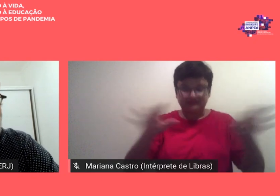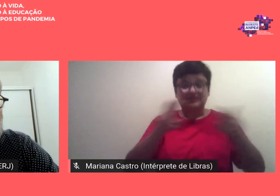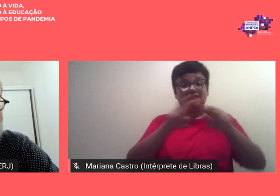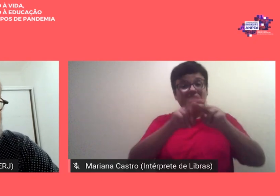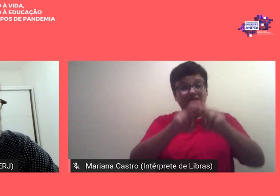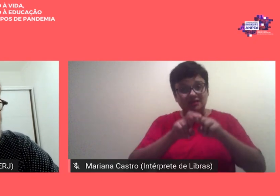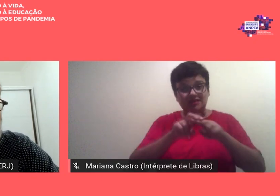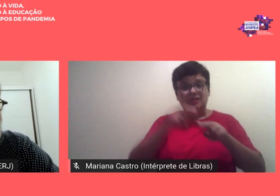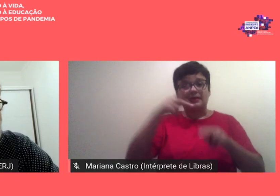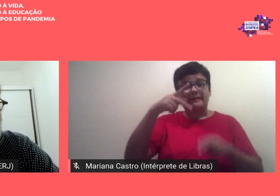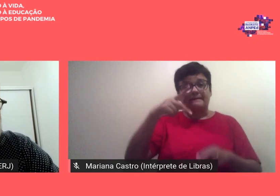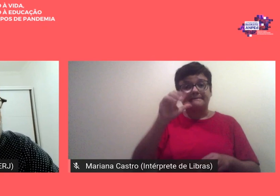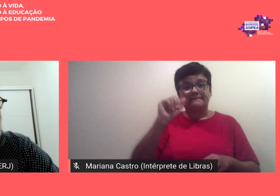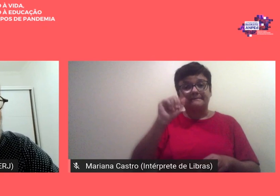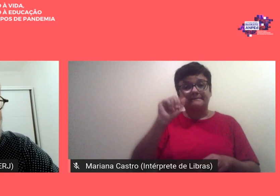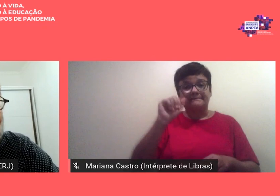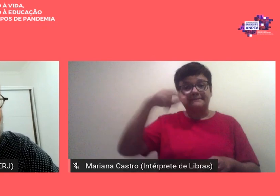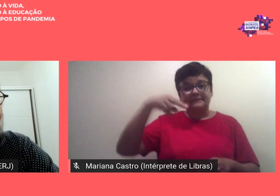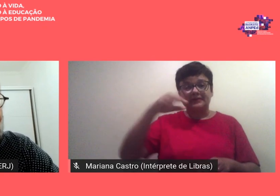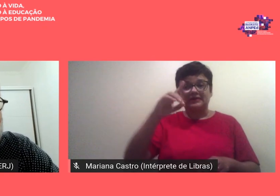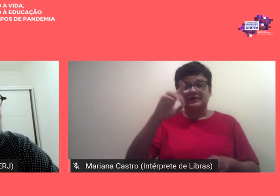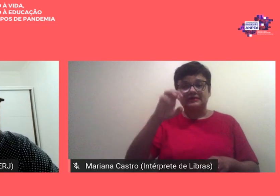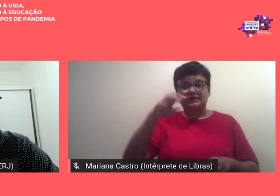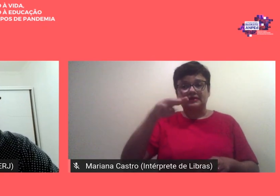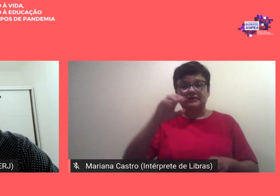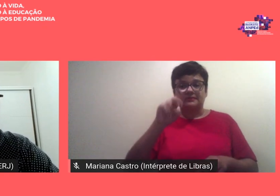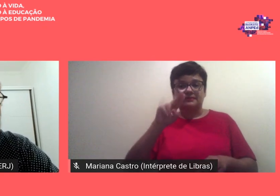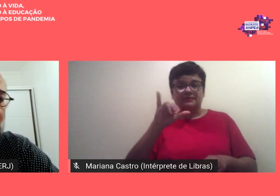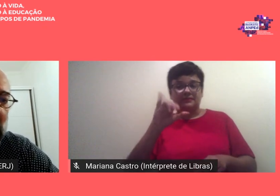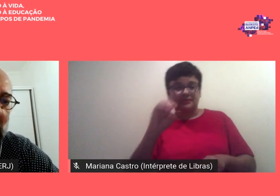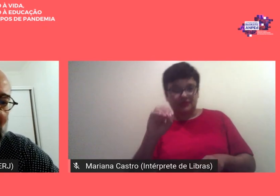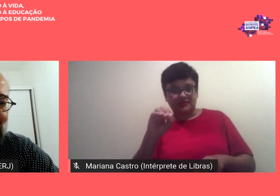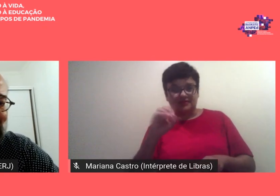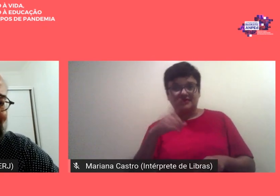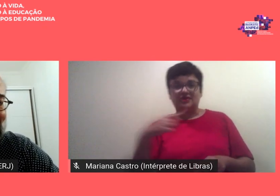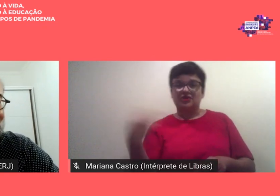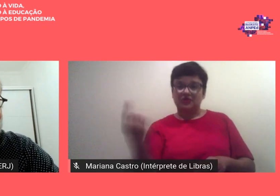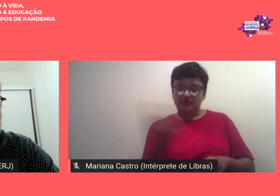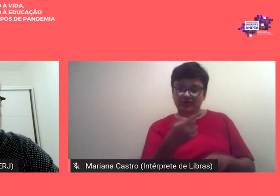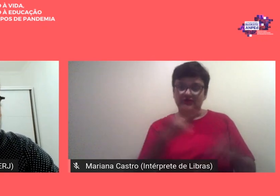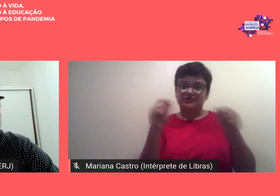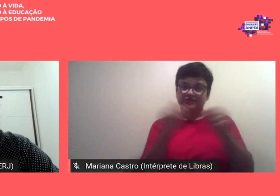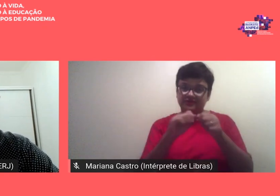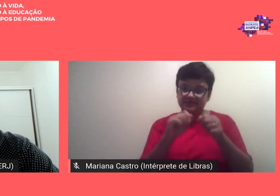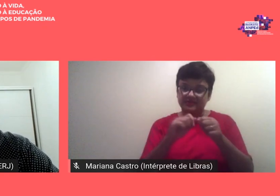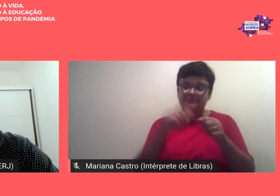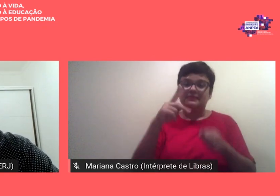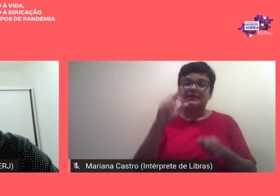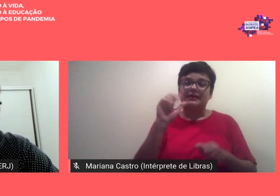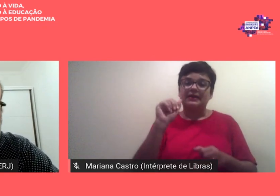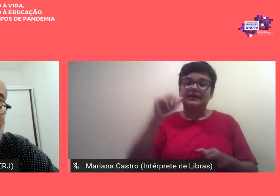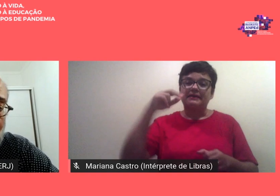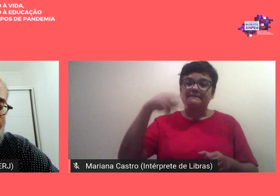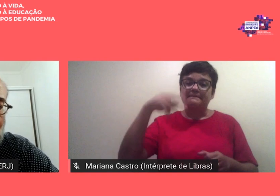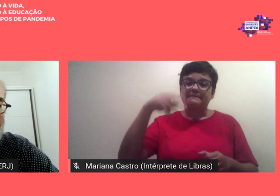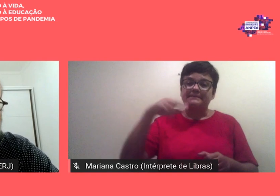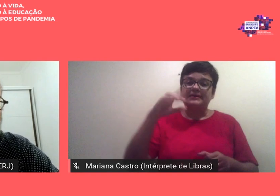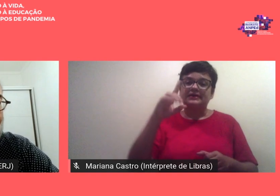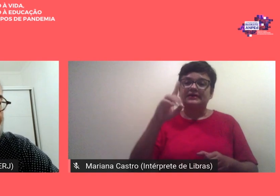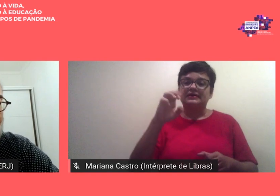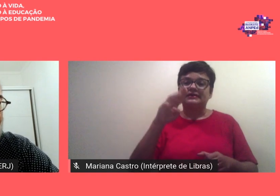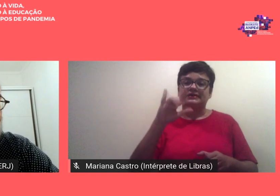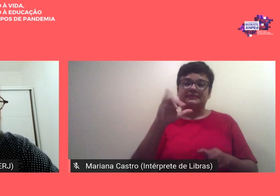pandemônio nós fizemos uma pandemonia e aí